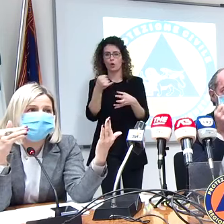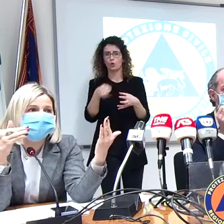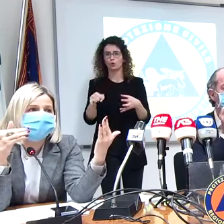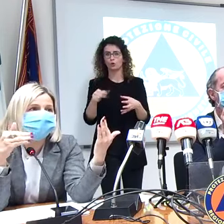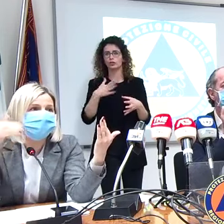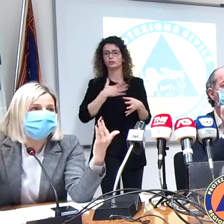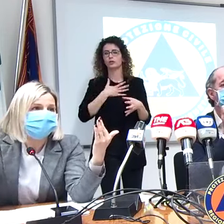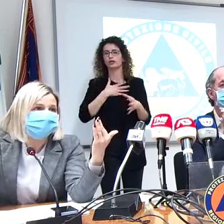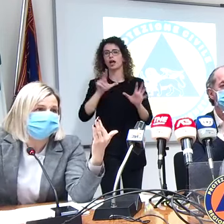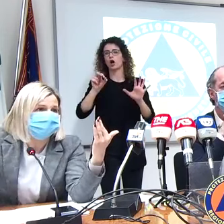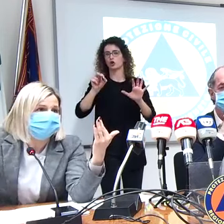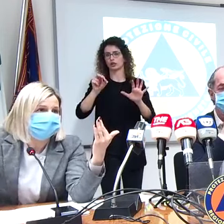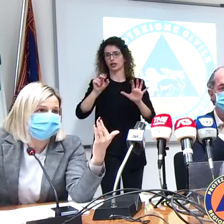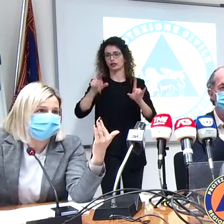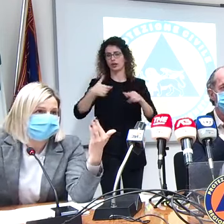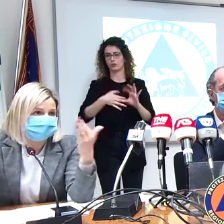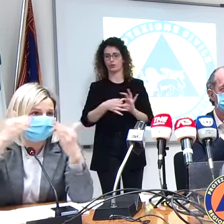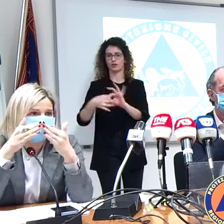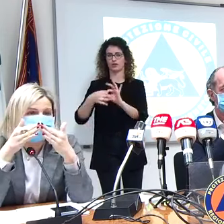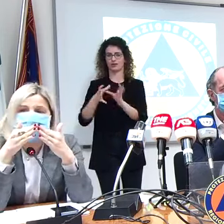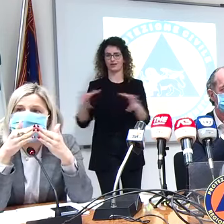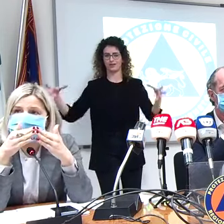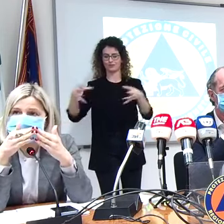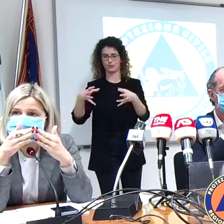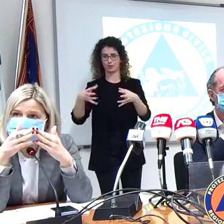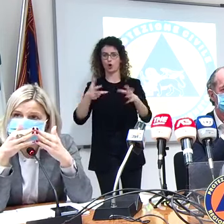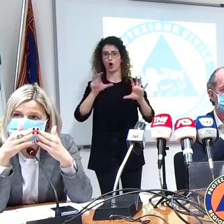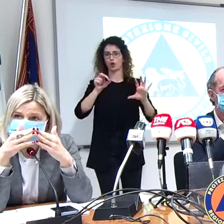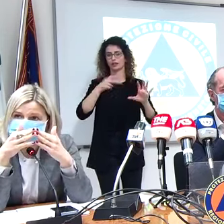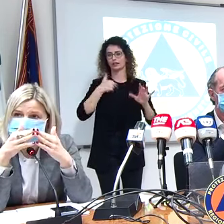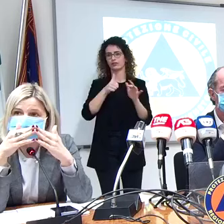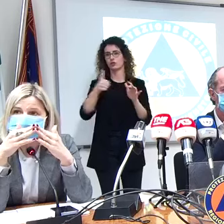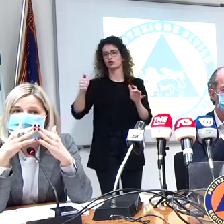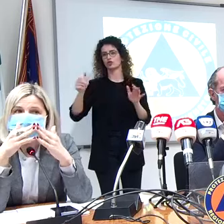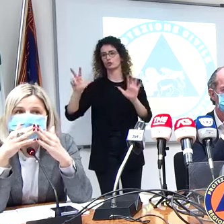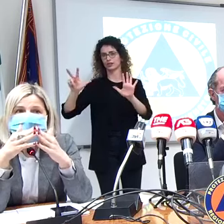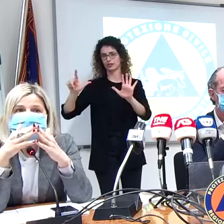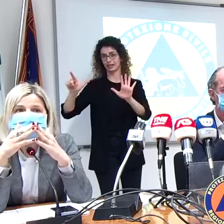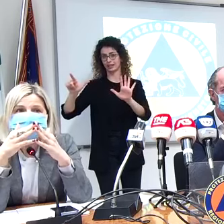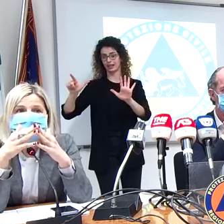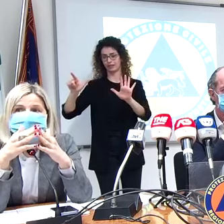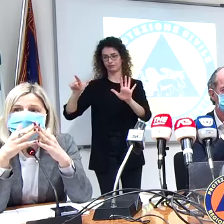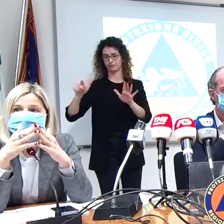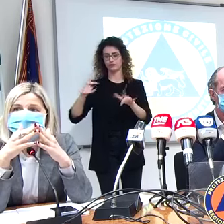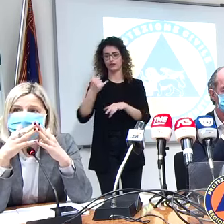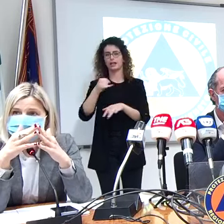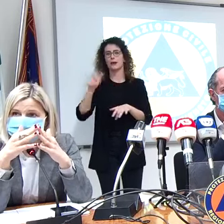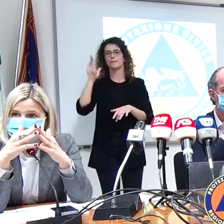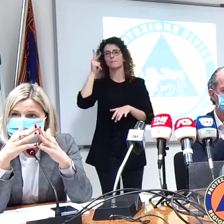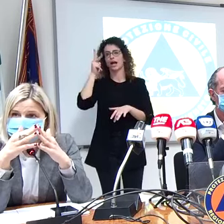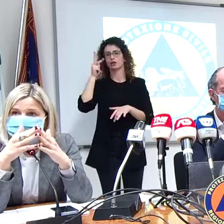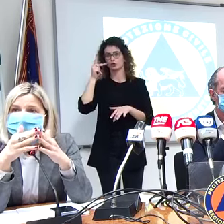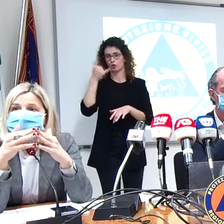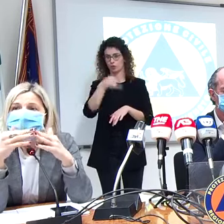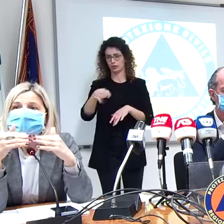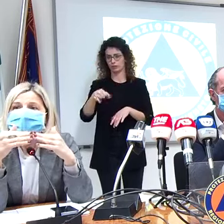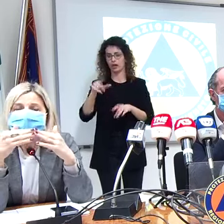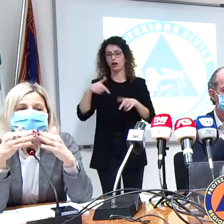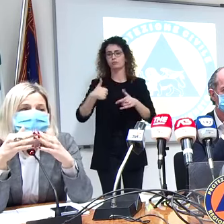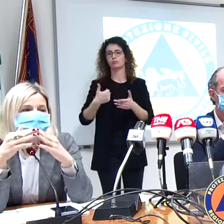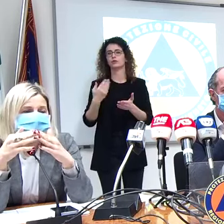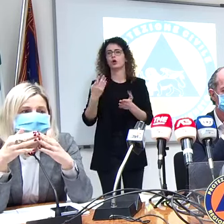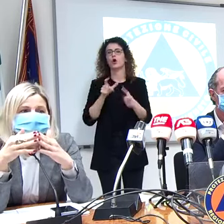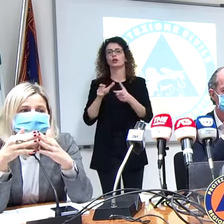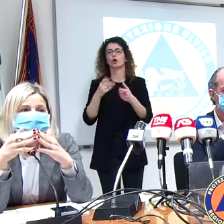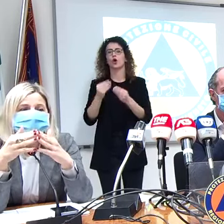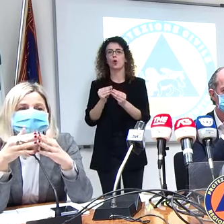dagli ottantenni al 107 anni, quindi l'ultima settimana di marzo. E questi sono chiamati con lettera. Quelli che invece